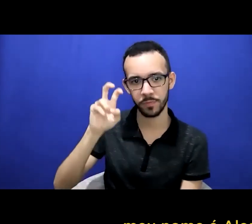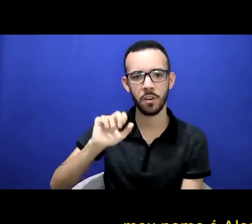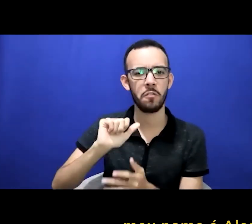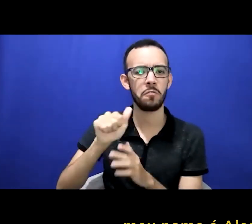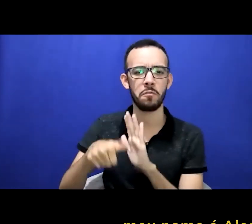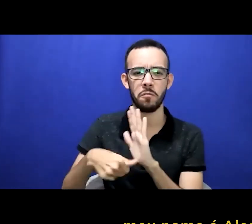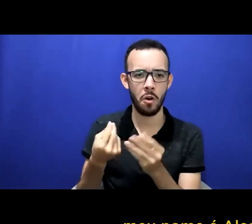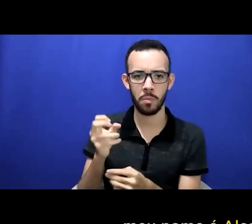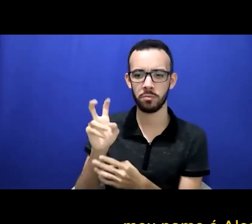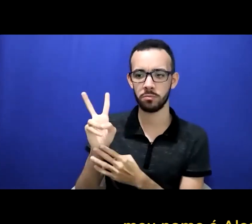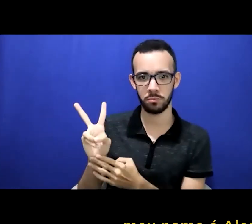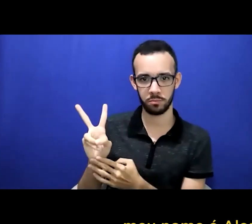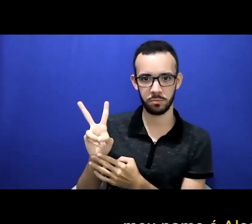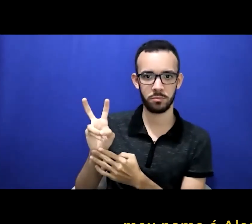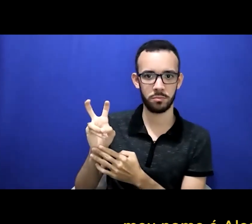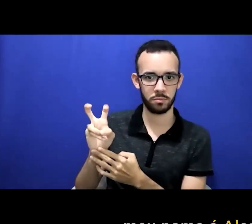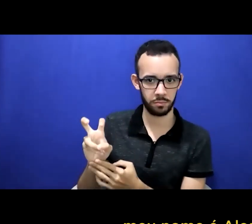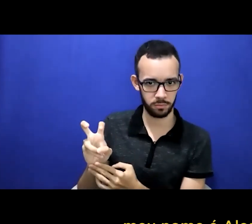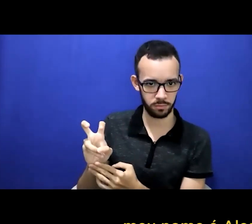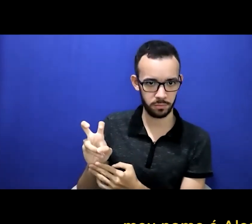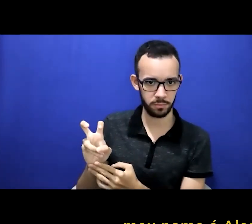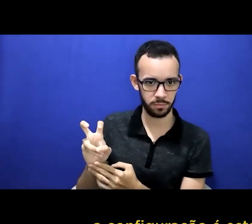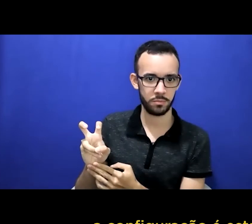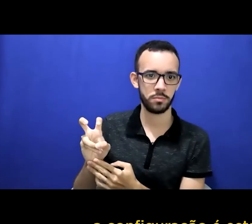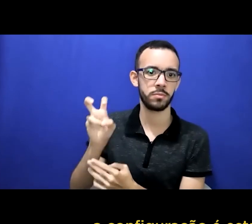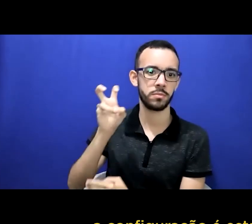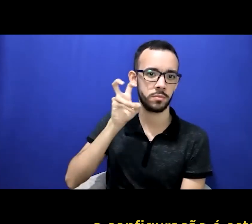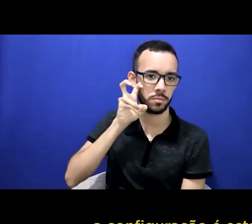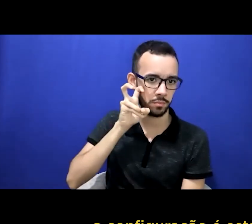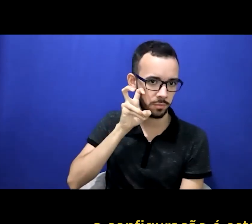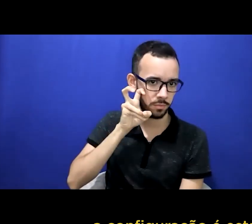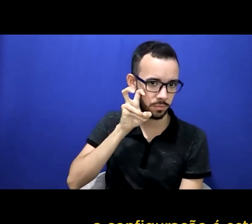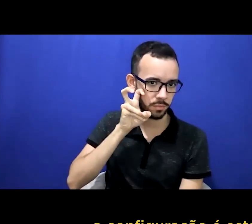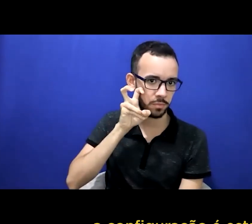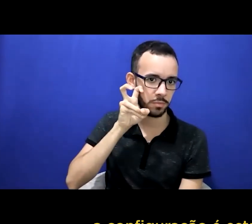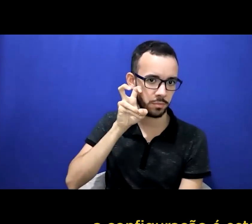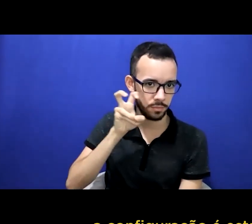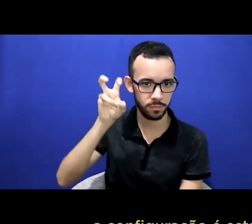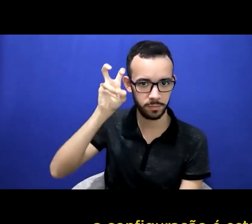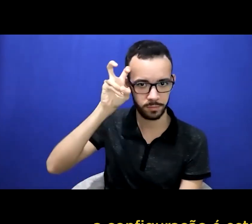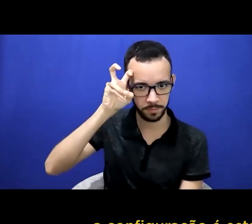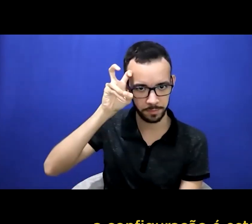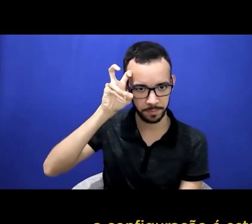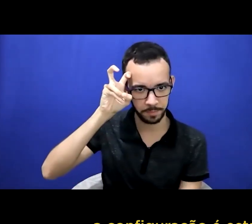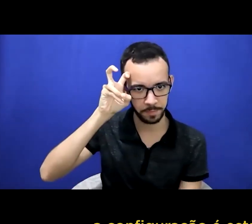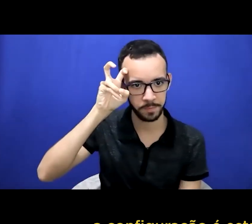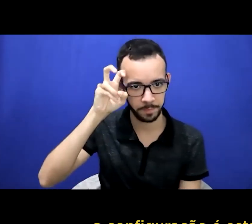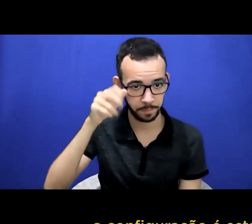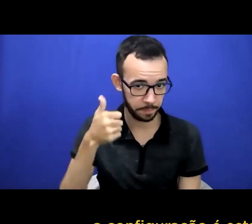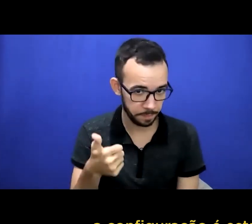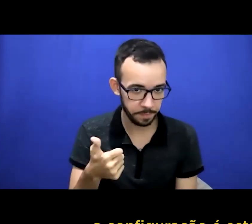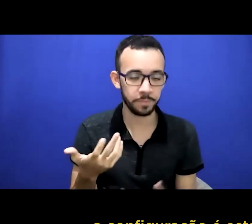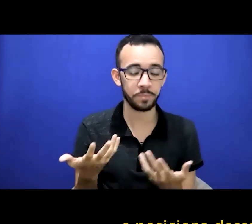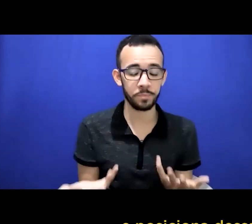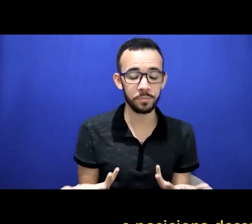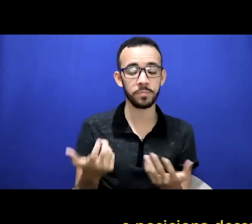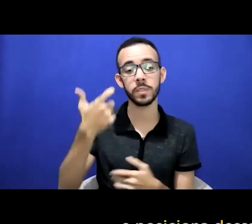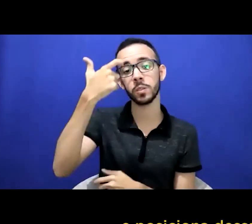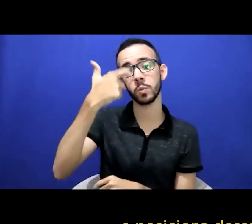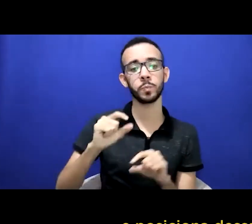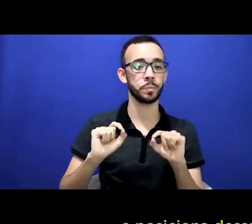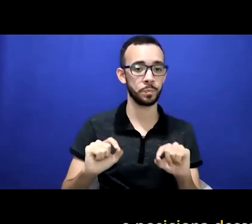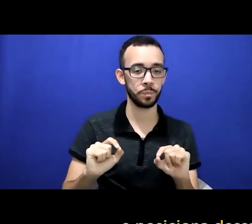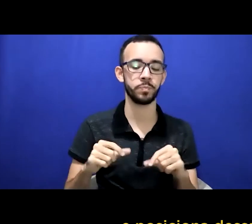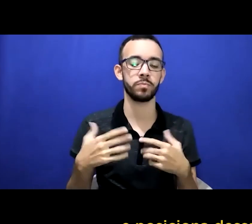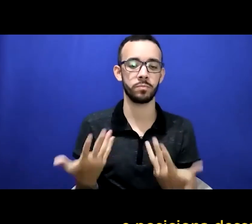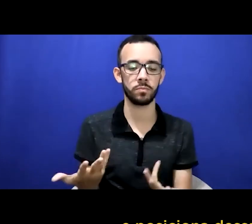é Alessandro Vasconcelos, esse aqui é o meu sinal em libras. A configuração é esta, como vocês podem ver, e